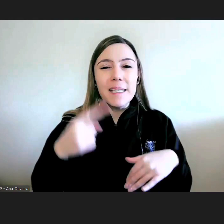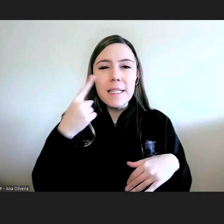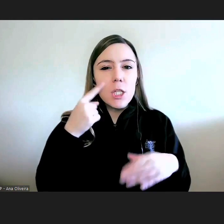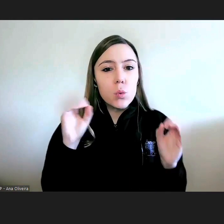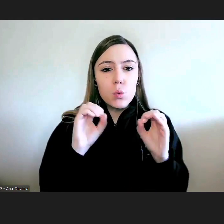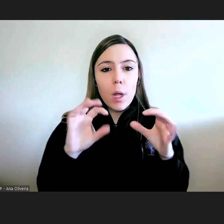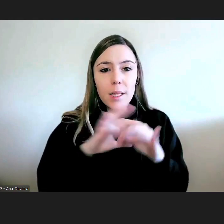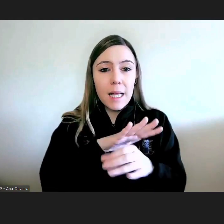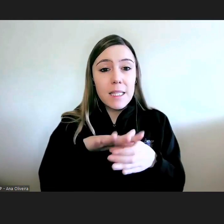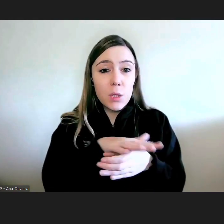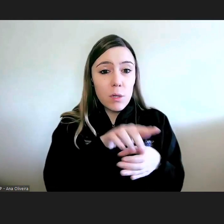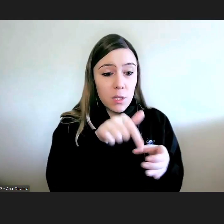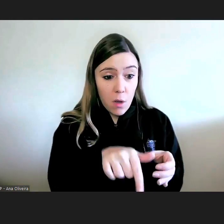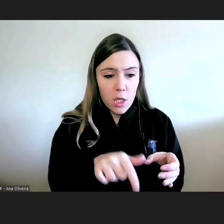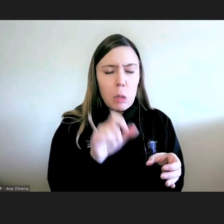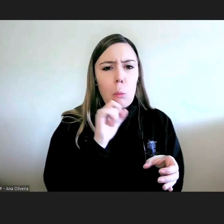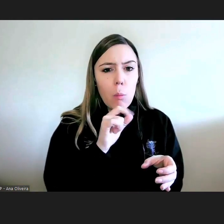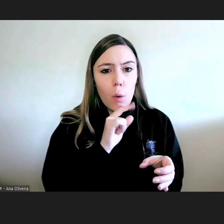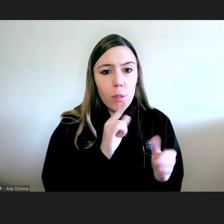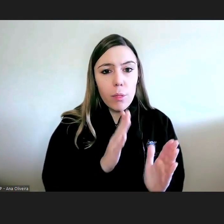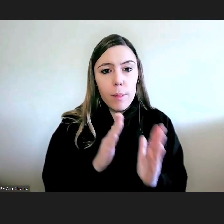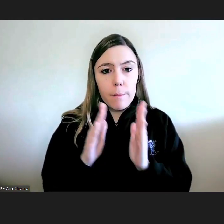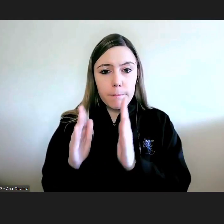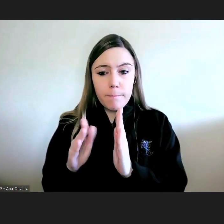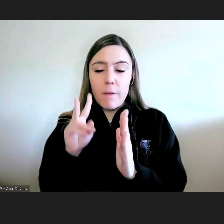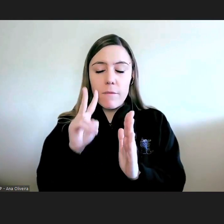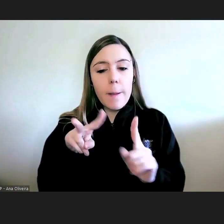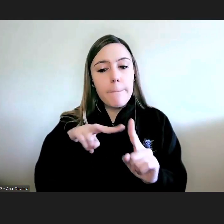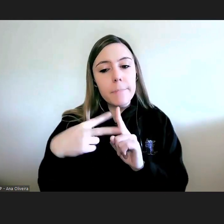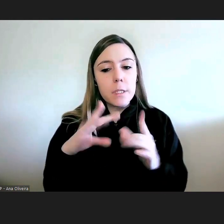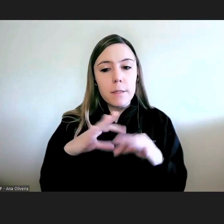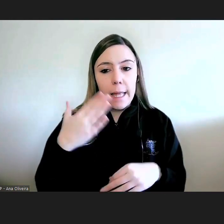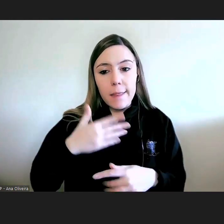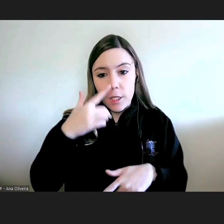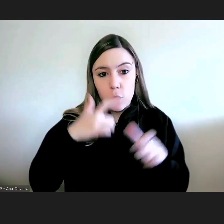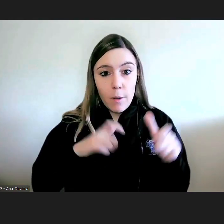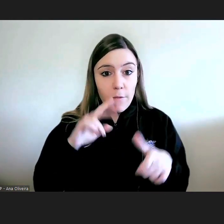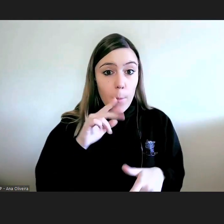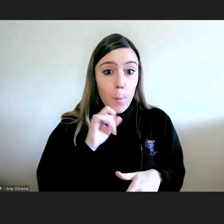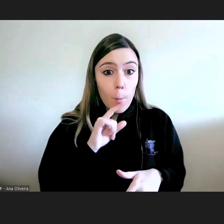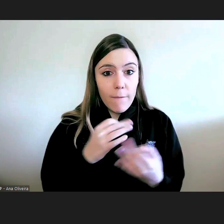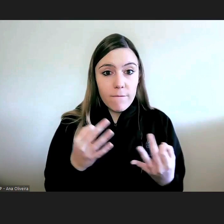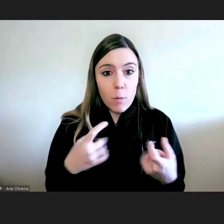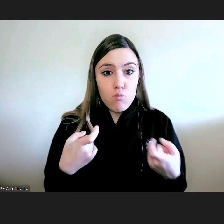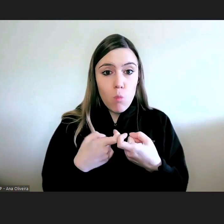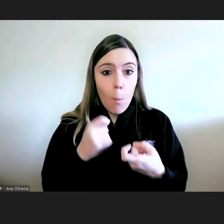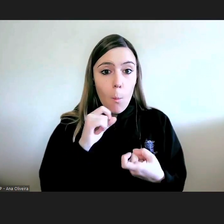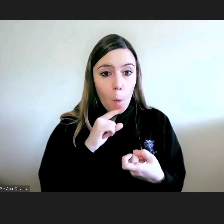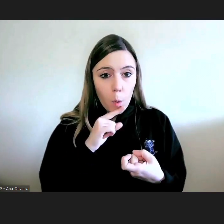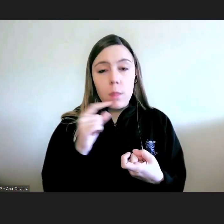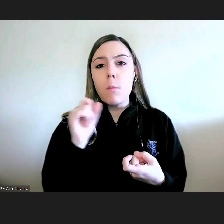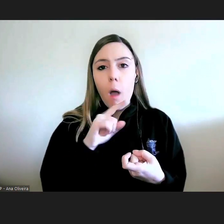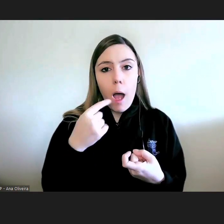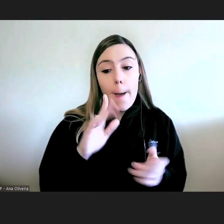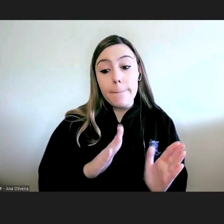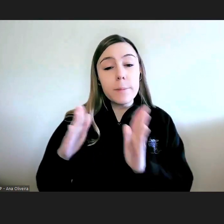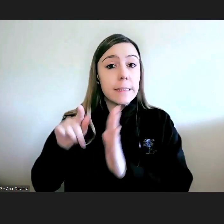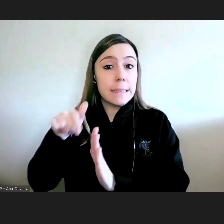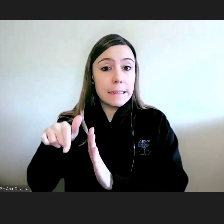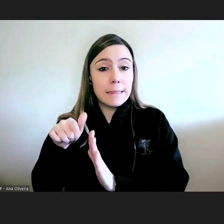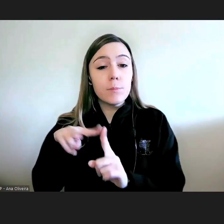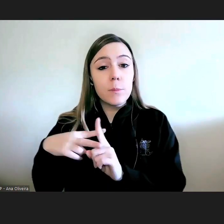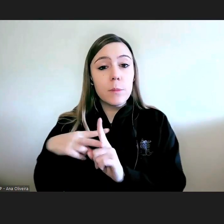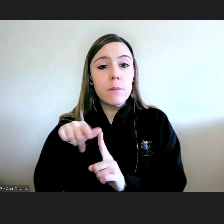aqui pode ter uma vertente pode ser vista do ponto de vista dos direitos humanos pode ter esse lado que às vezes não